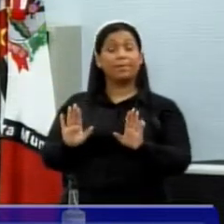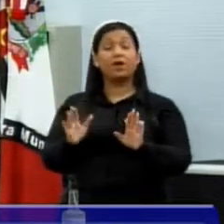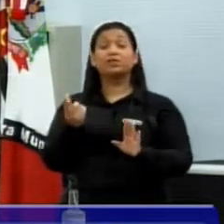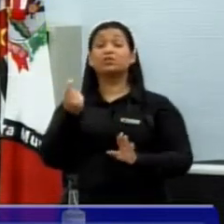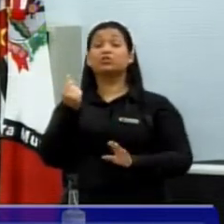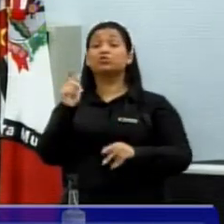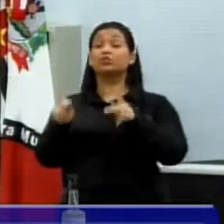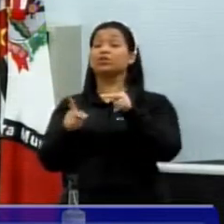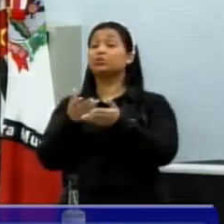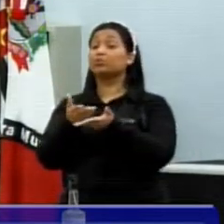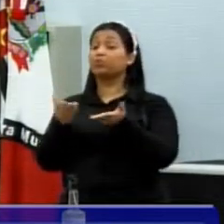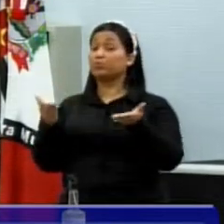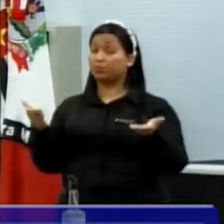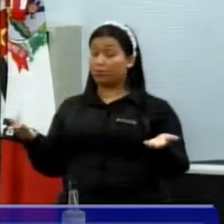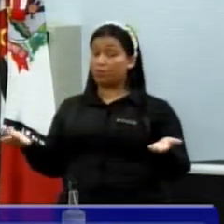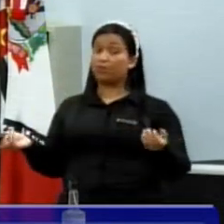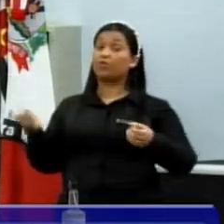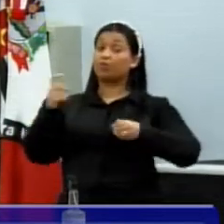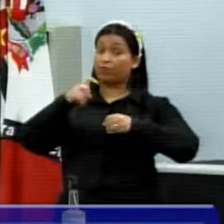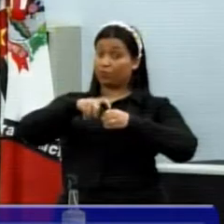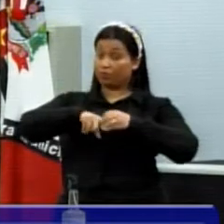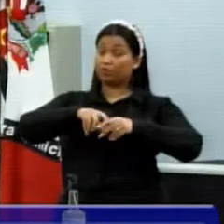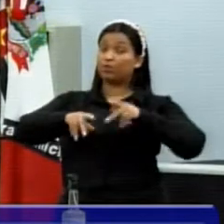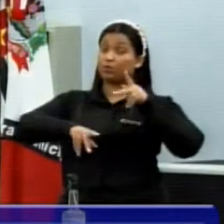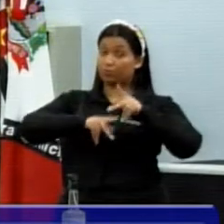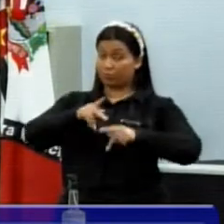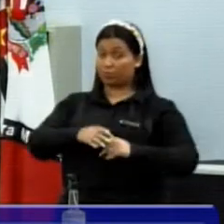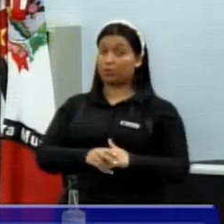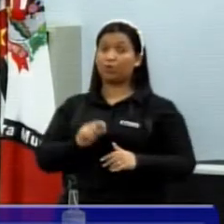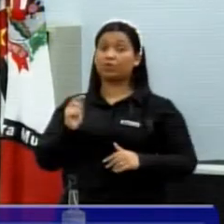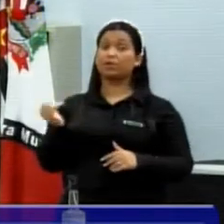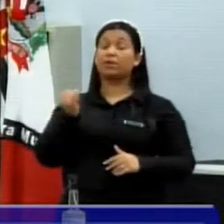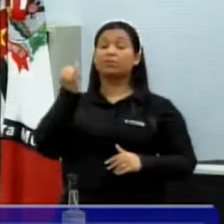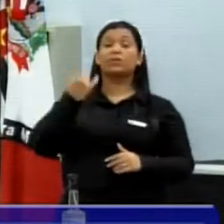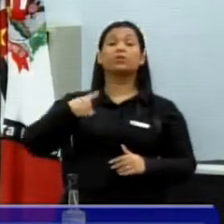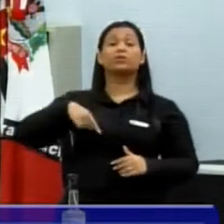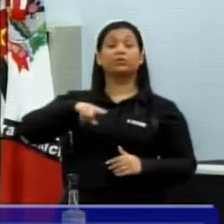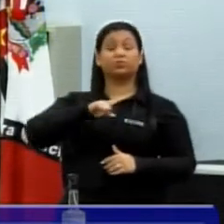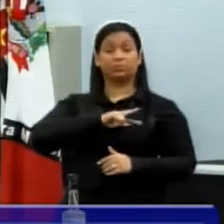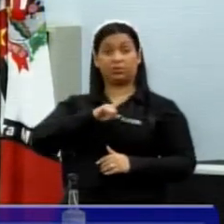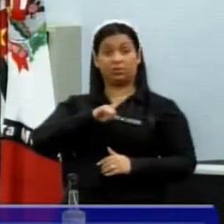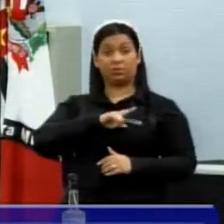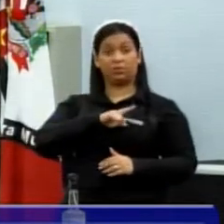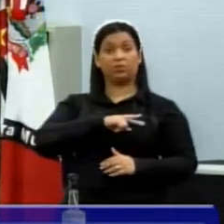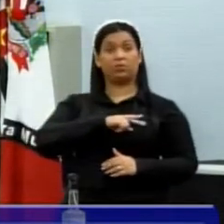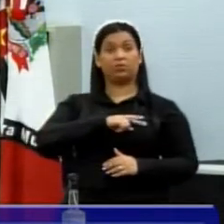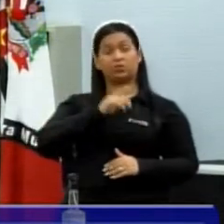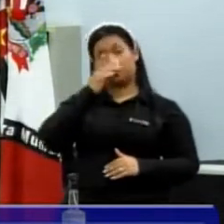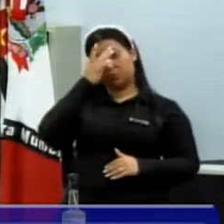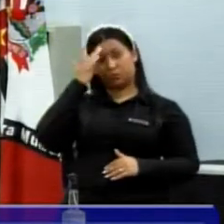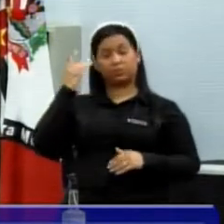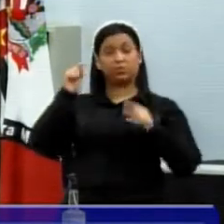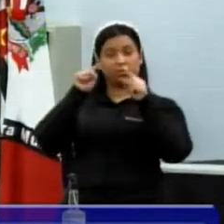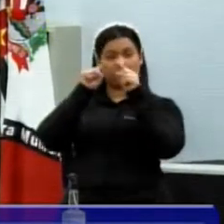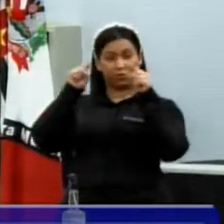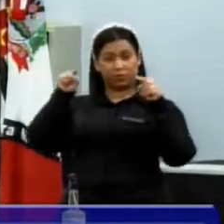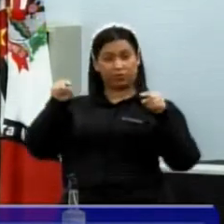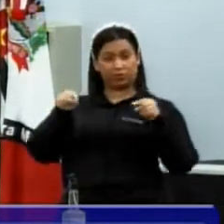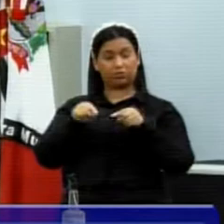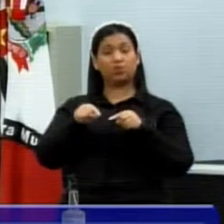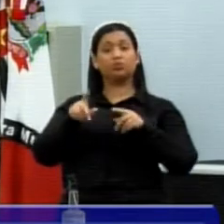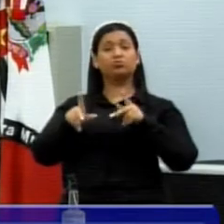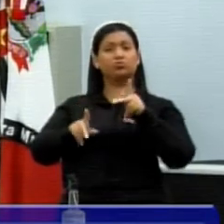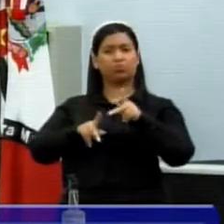o dinheiro da população voltando para a população. É isso que importa para nós, somos servidores públicos, servidores do povo,